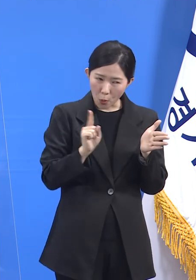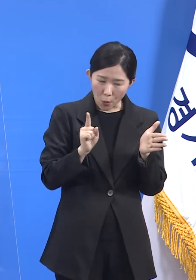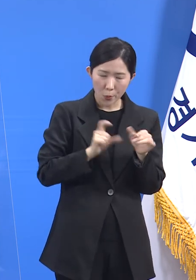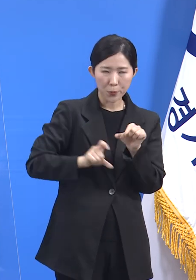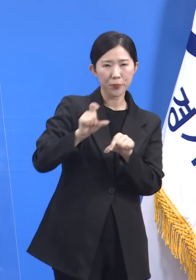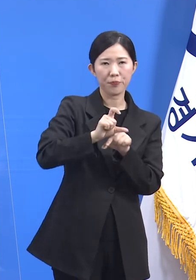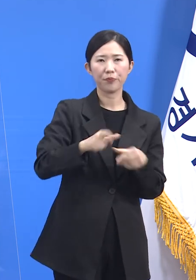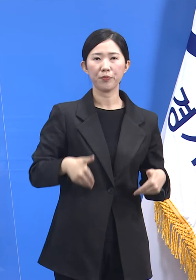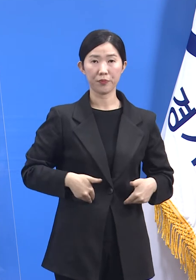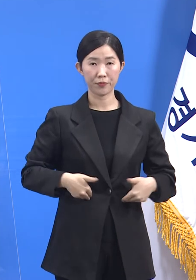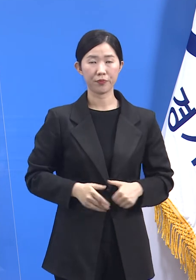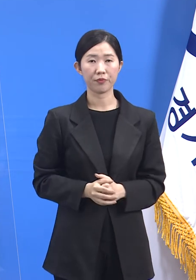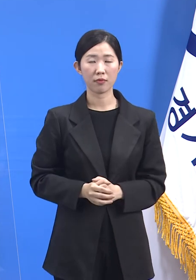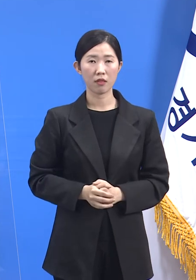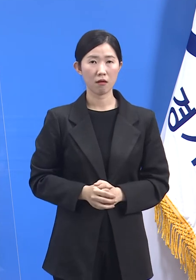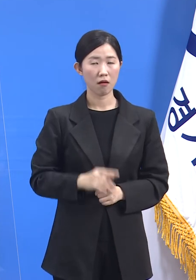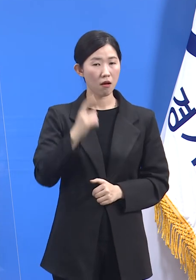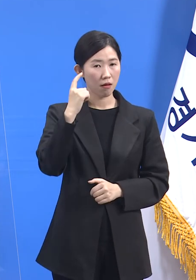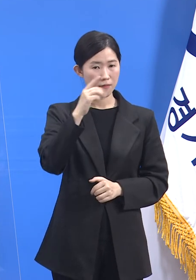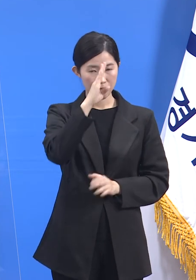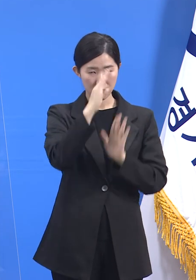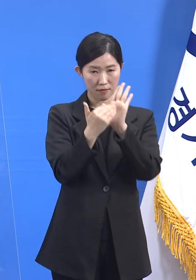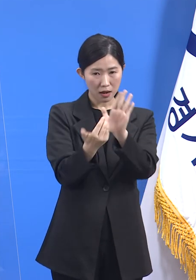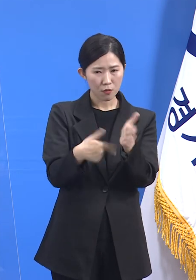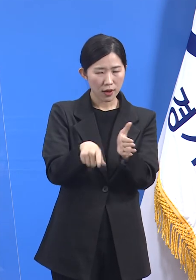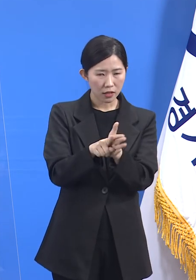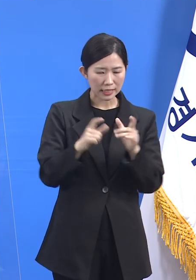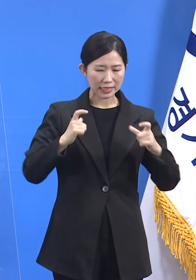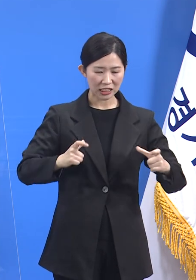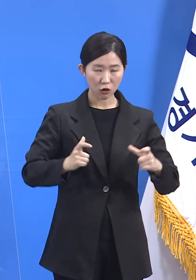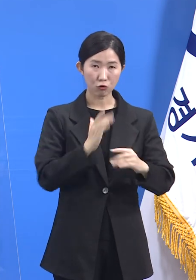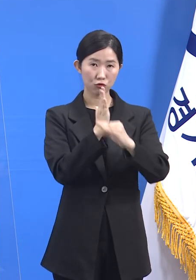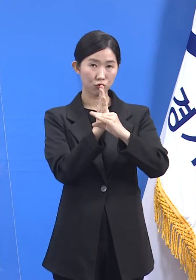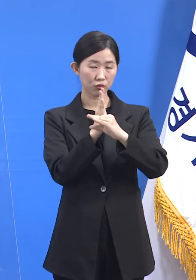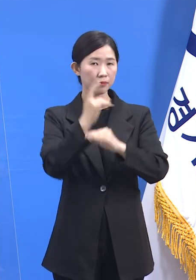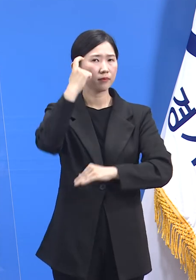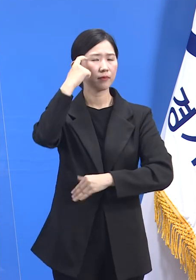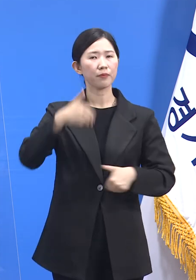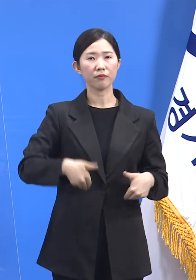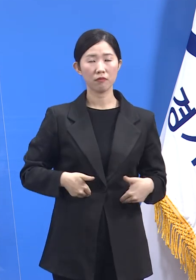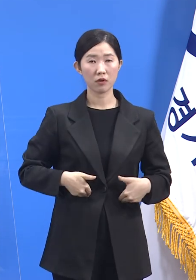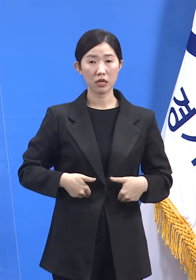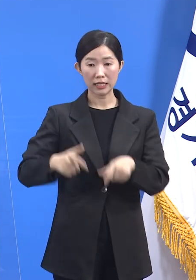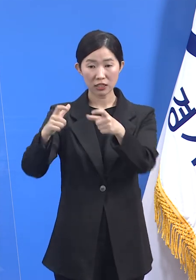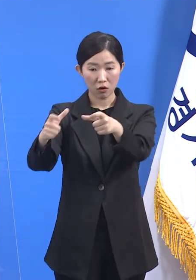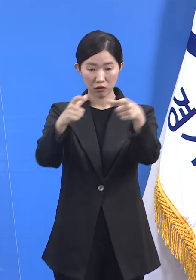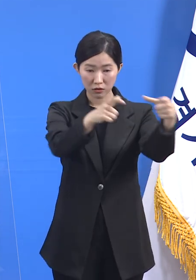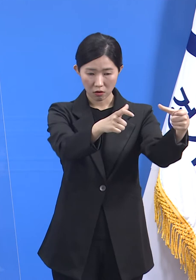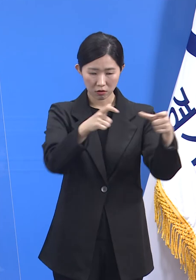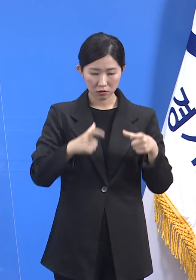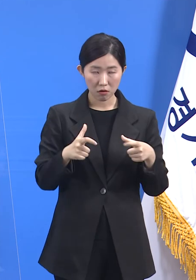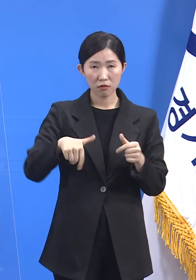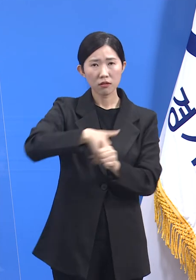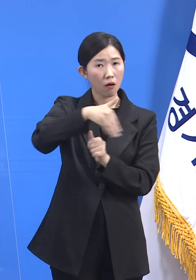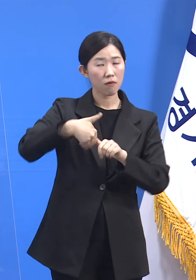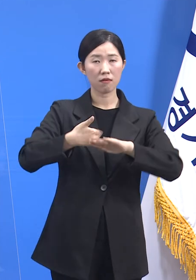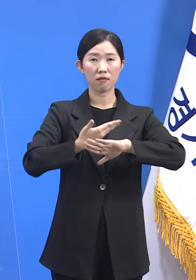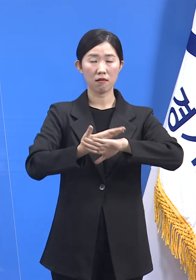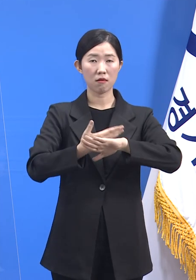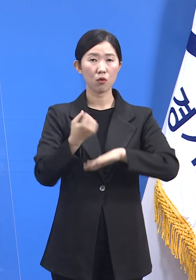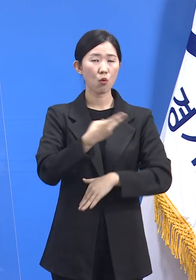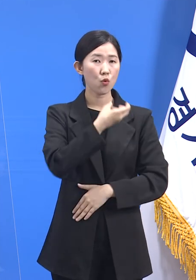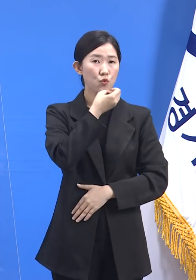방역은 지역 중심으로 사고해야 합니다. 각 지역마다 초안 조건과 환경이 다르고 유행의 양상과